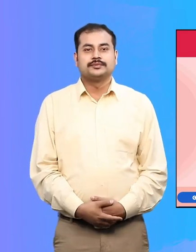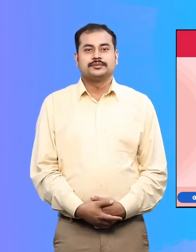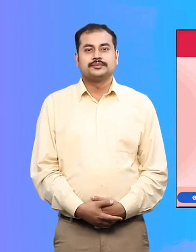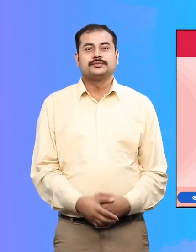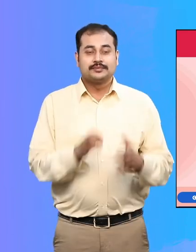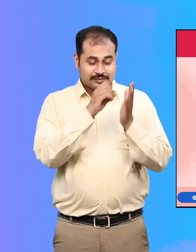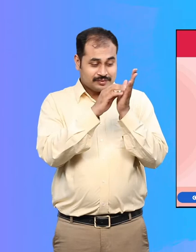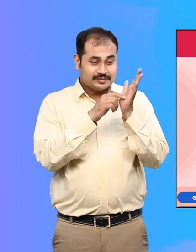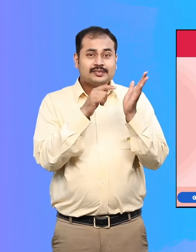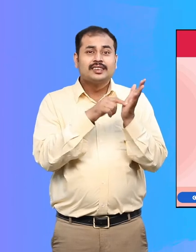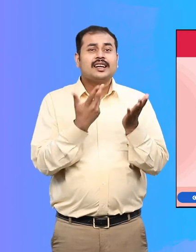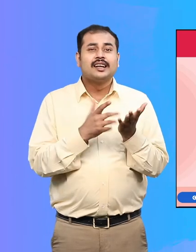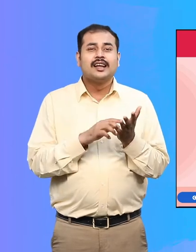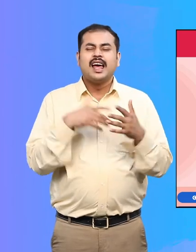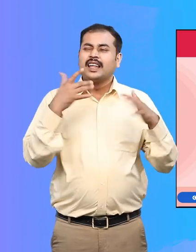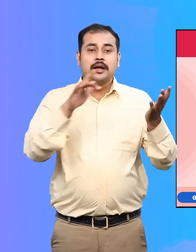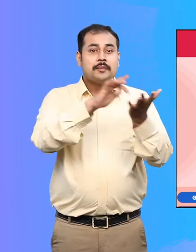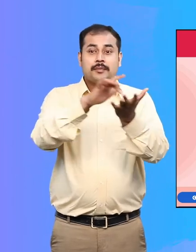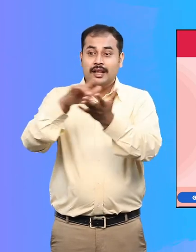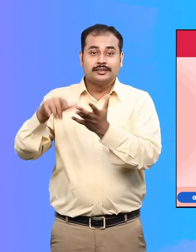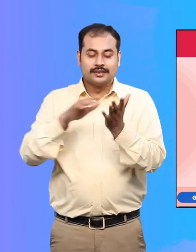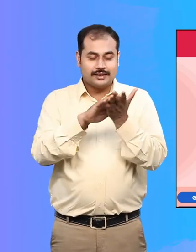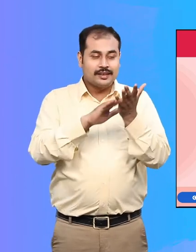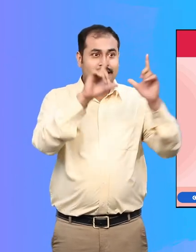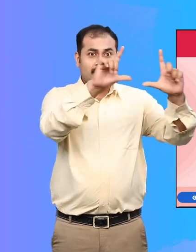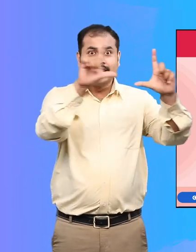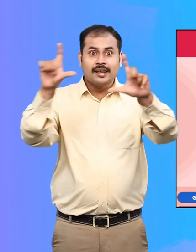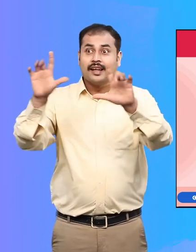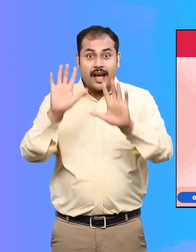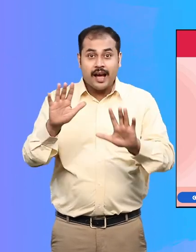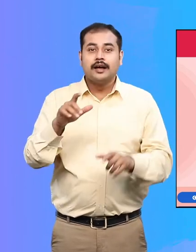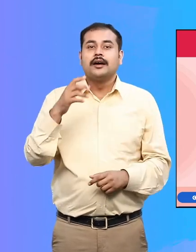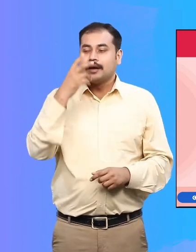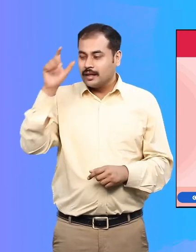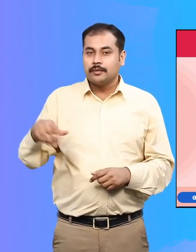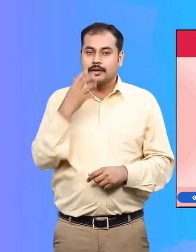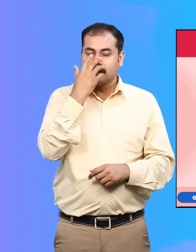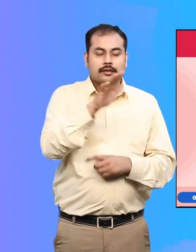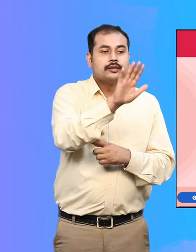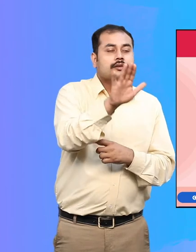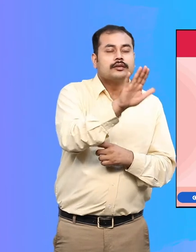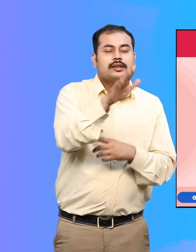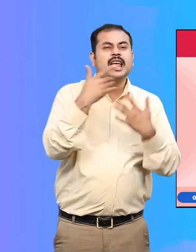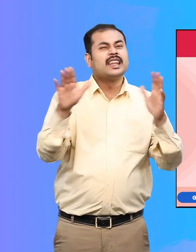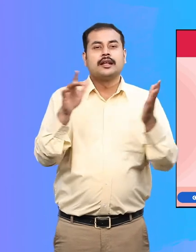इस चिन्ह का उपयोग ब्रेल लिपी में दी गई जानकारी की उपलब्धता को दर्शाता है